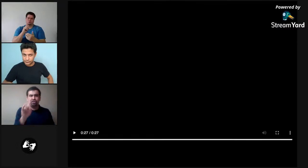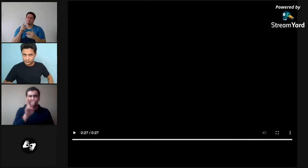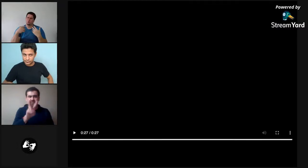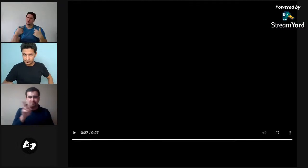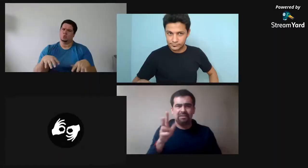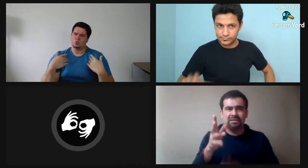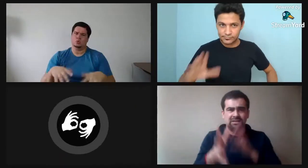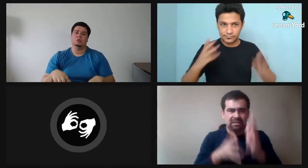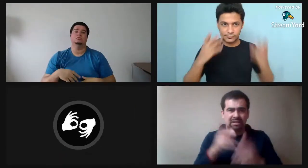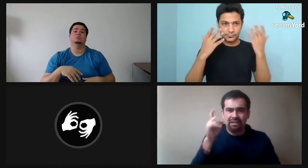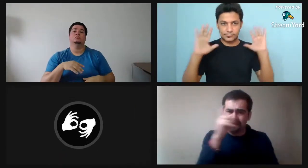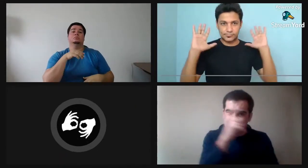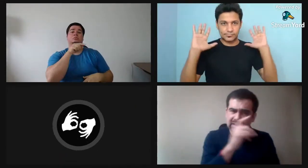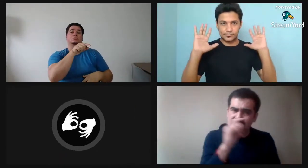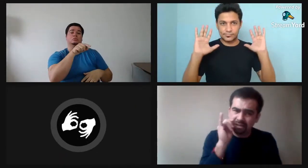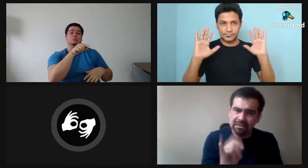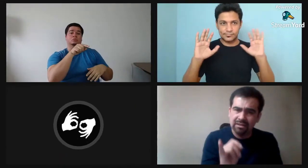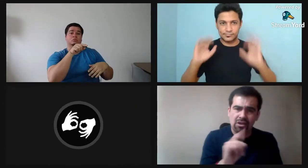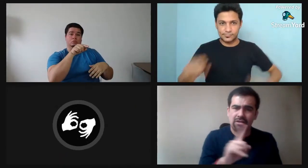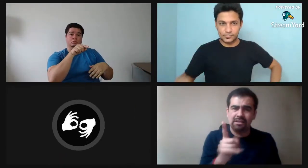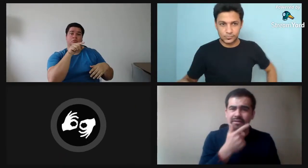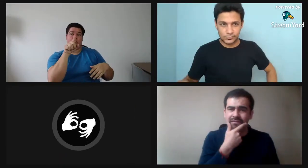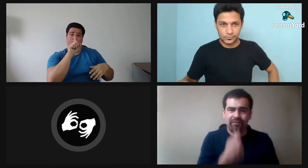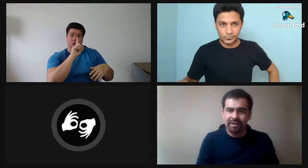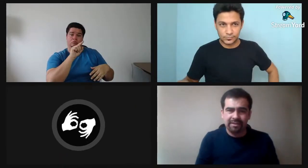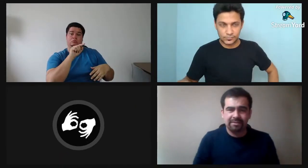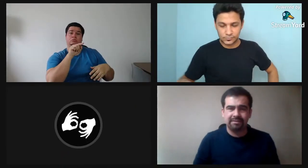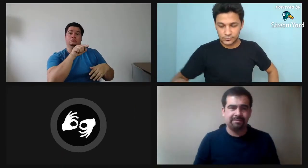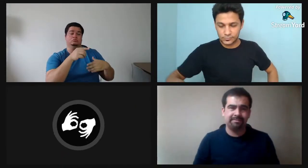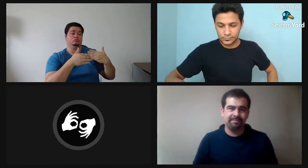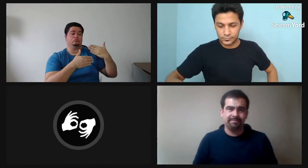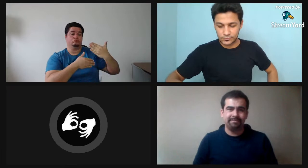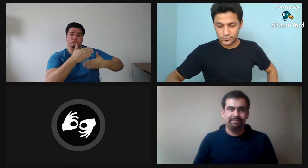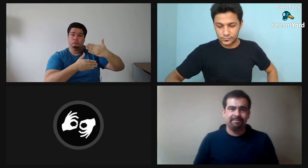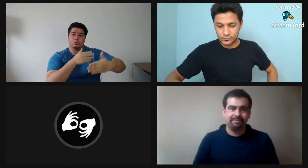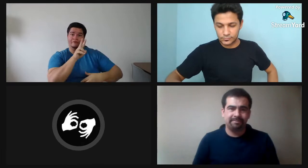Sí, se podría decir que el vernáculo visual es complejo, no es fácil.